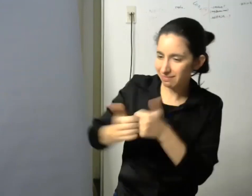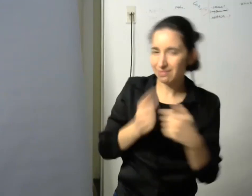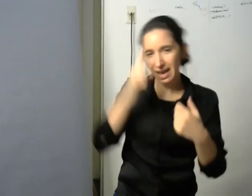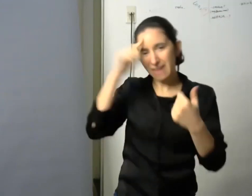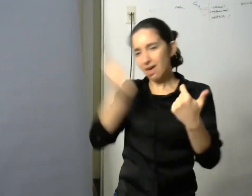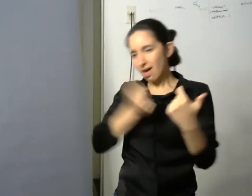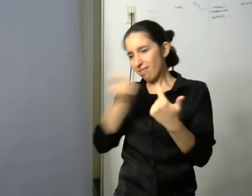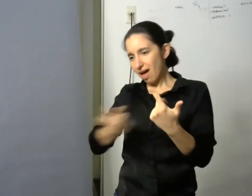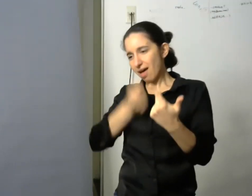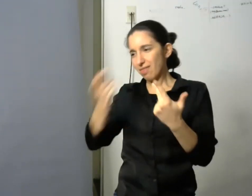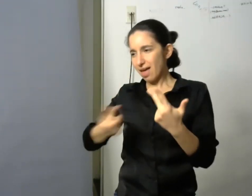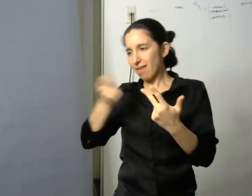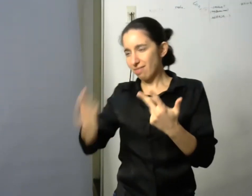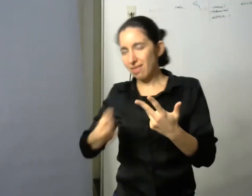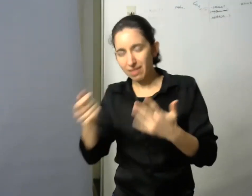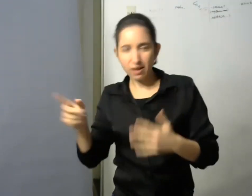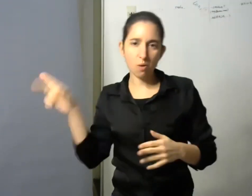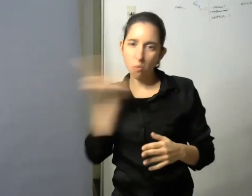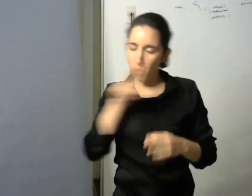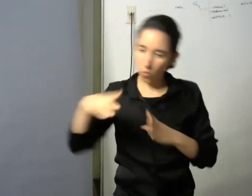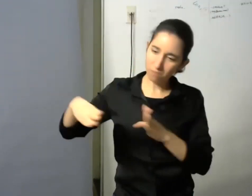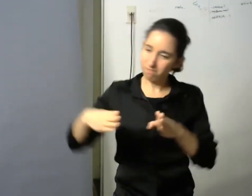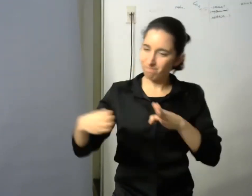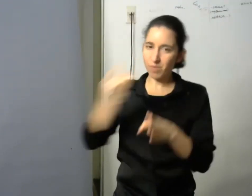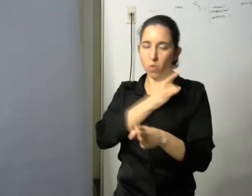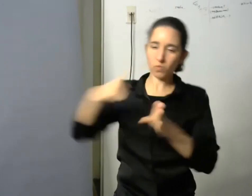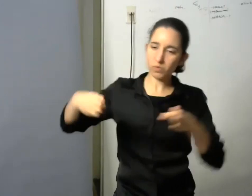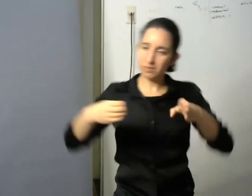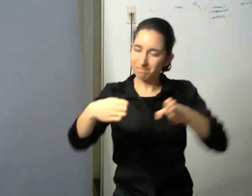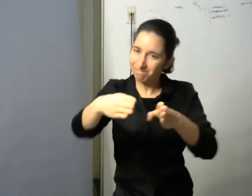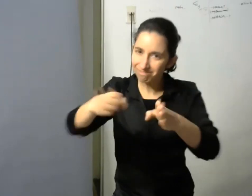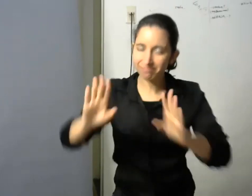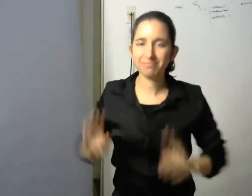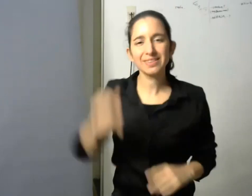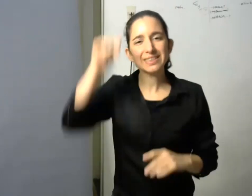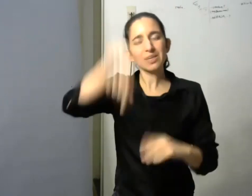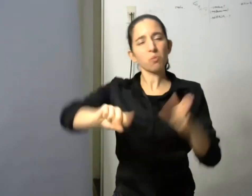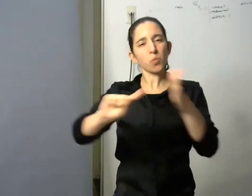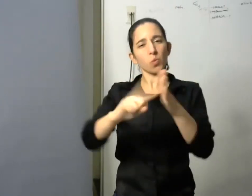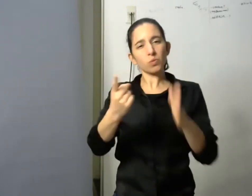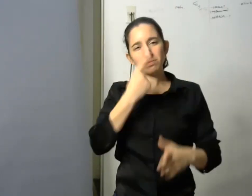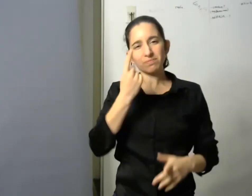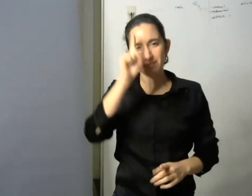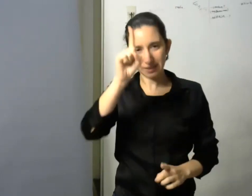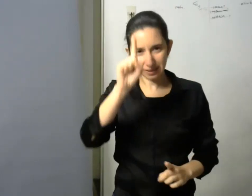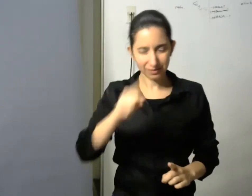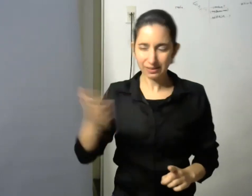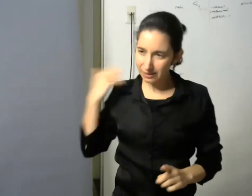hacer el tránsito de la trayectoria universitaria y acá viene lo que dijo Graciel y me vuelvo a sumar la